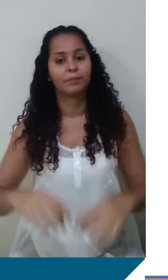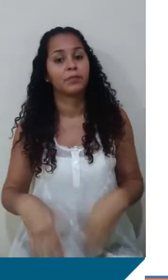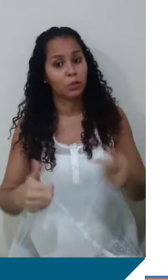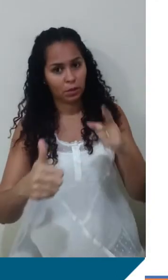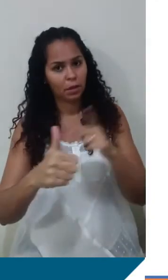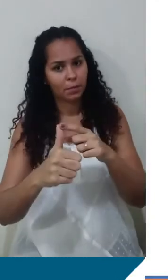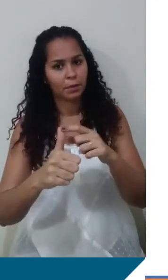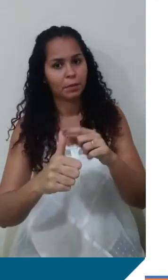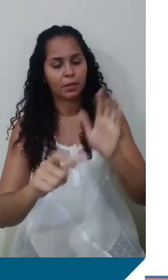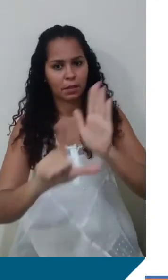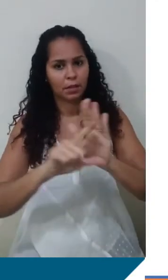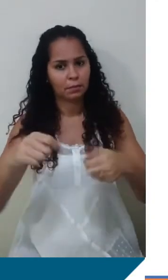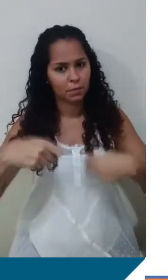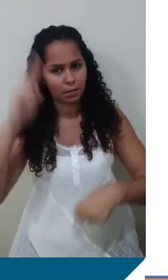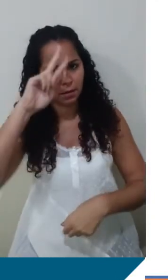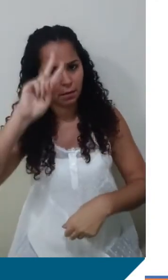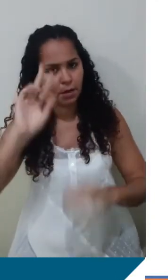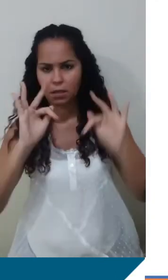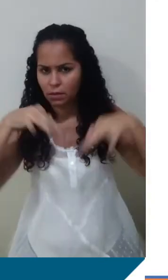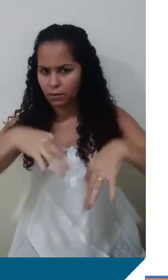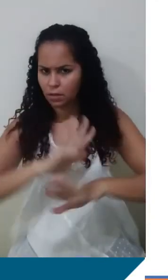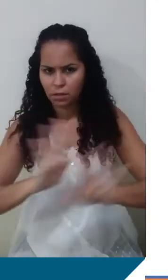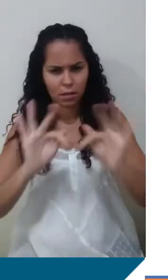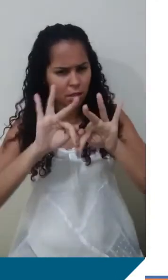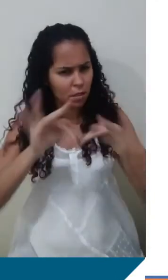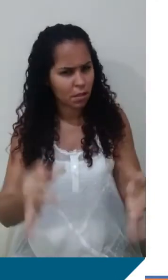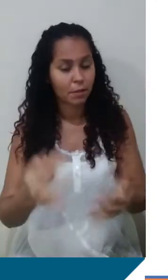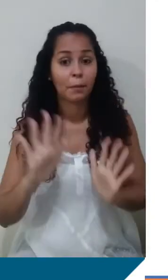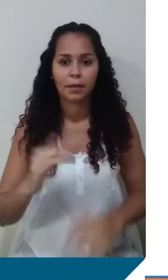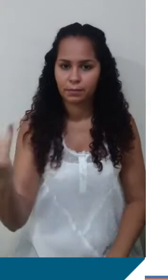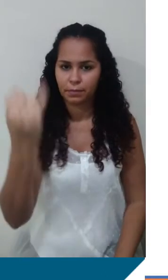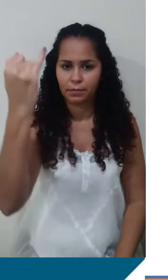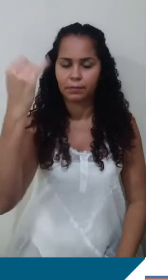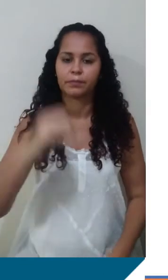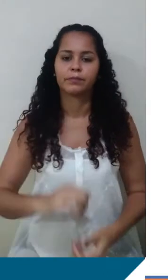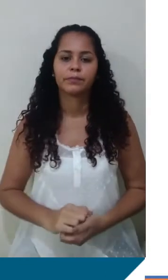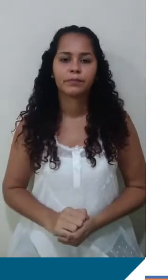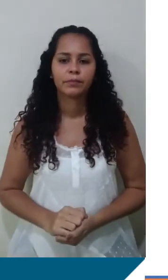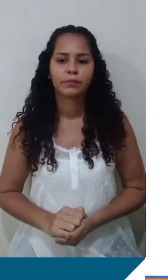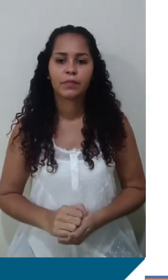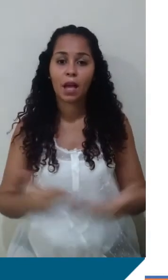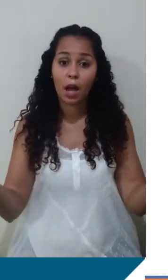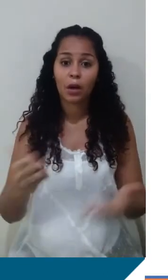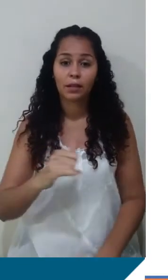funciona. Precisa lembrar. É só isso. Sim, é só isso. É muito importante. E aqui, temos exemplos, ó.